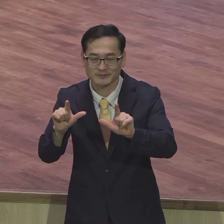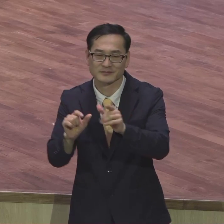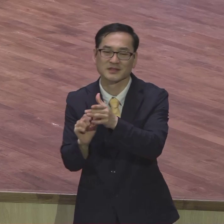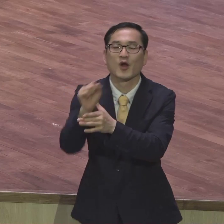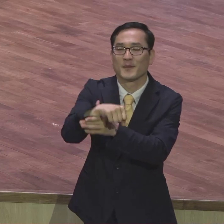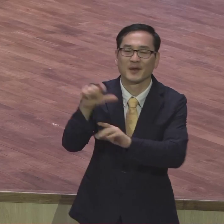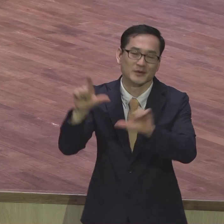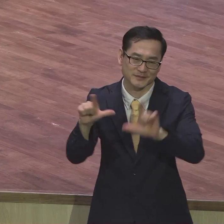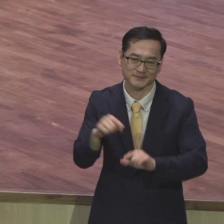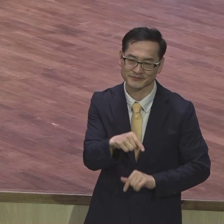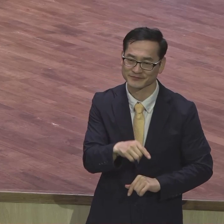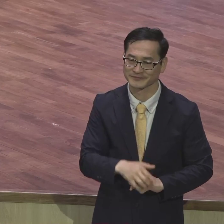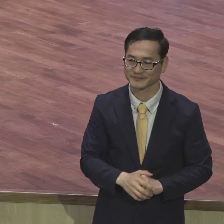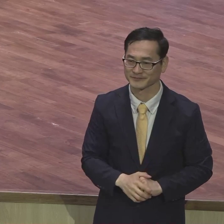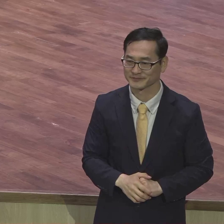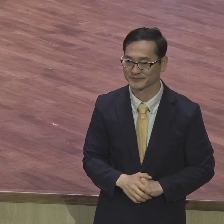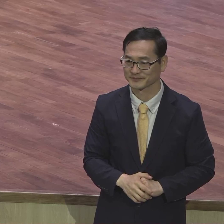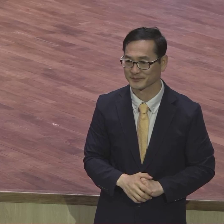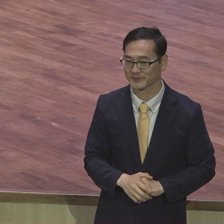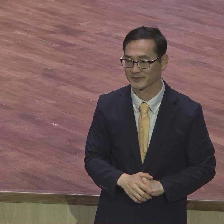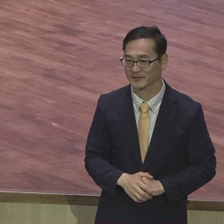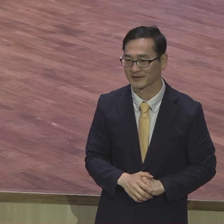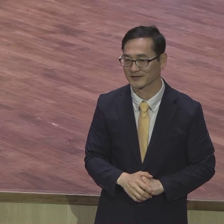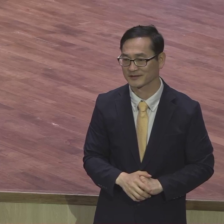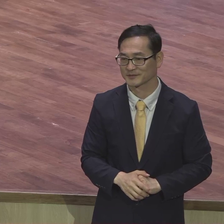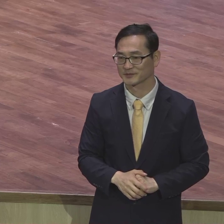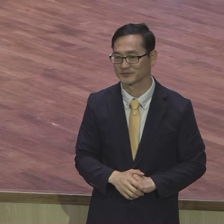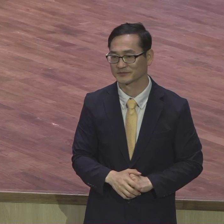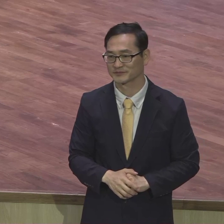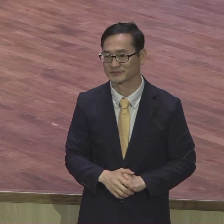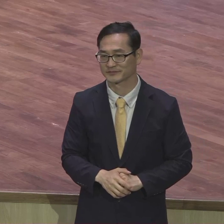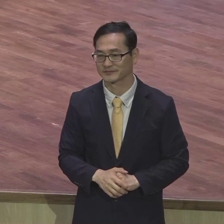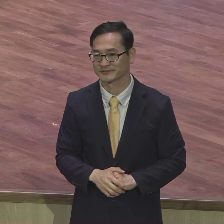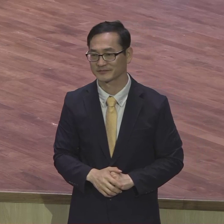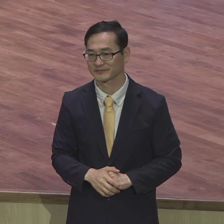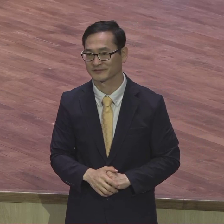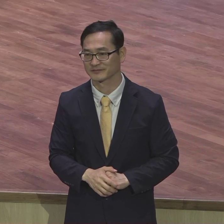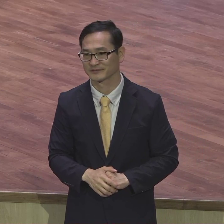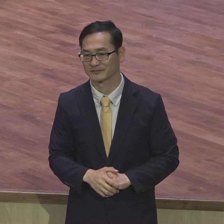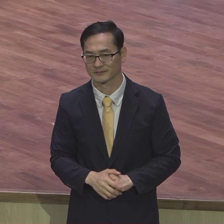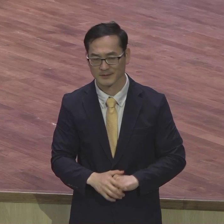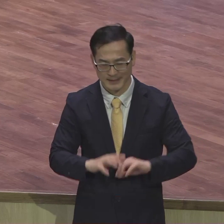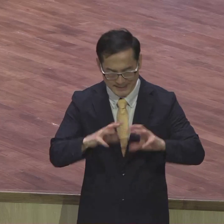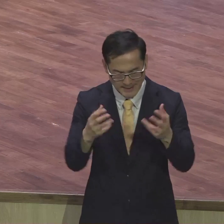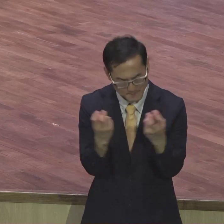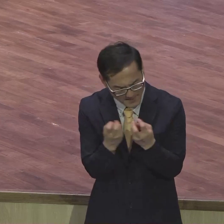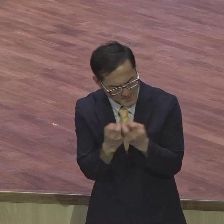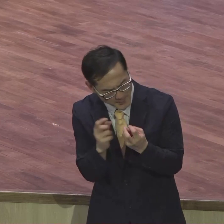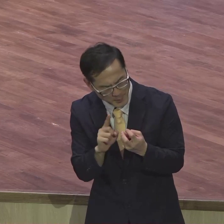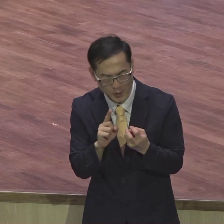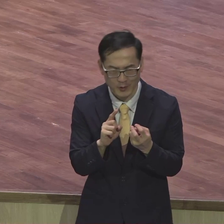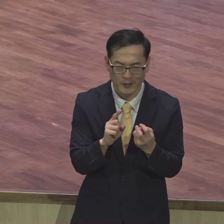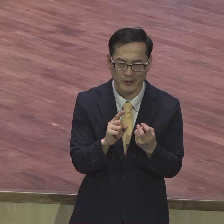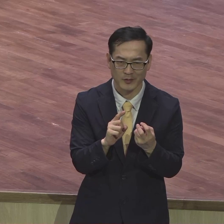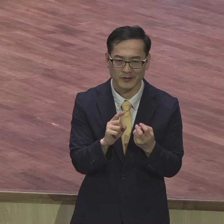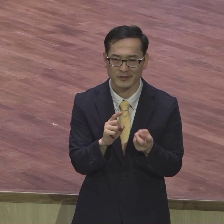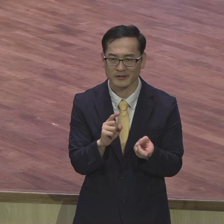그러니까 여러분이 이걸 막 스튜렛으로 이걸 무슨 세상적인 방법을 보지 마세요. 신비한 구원의 역사를